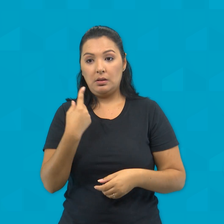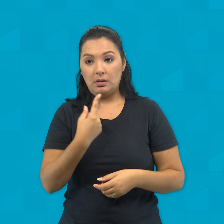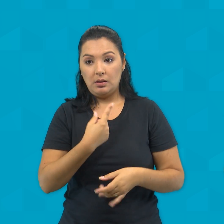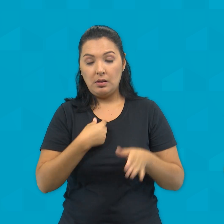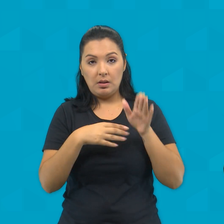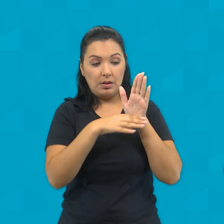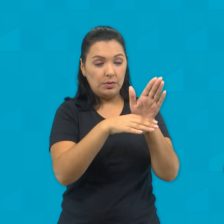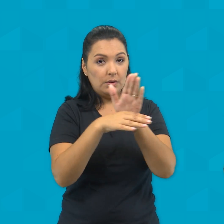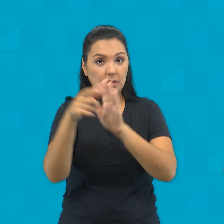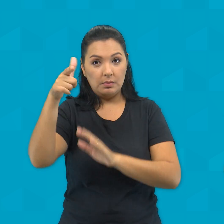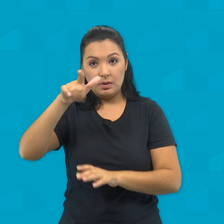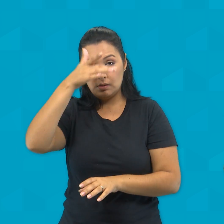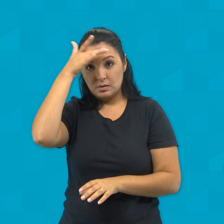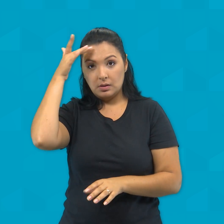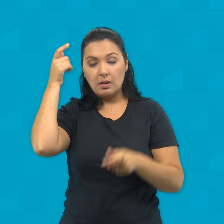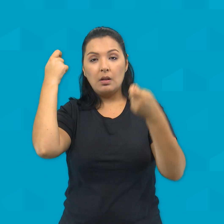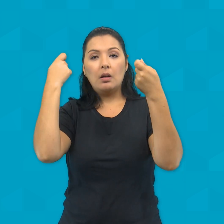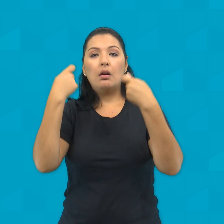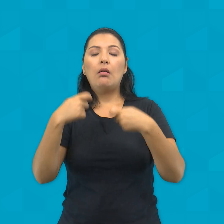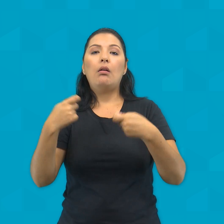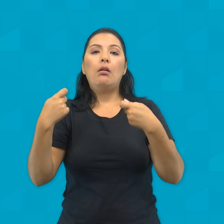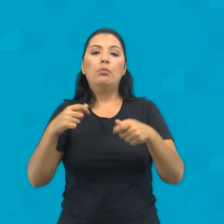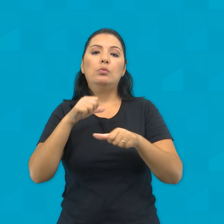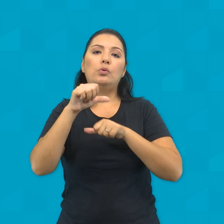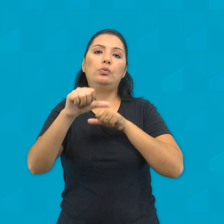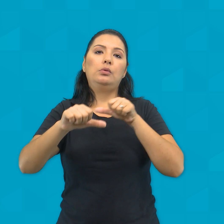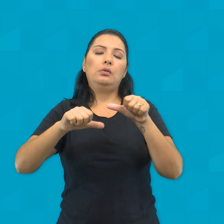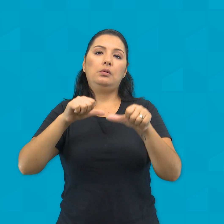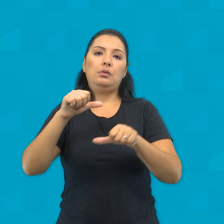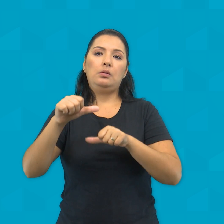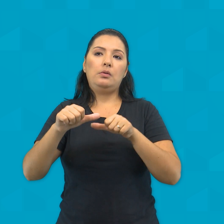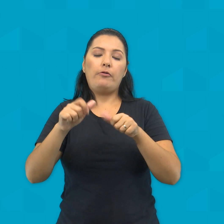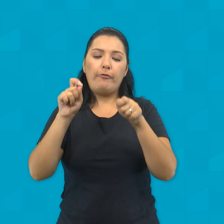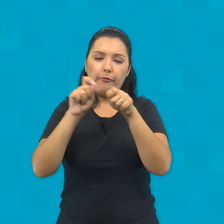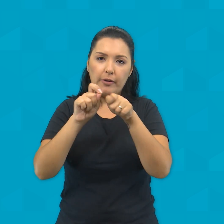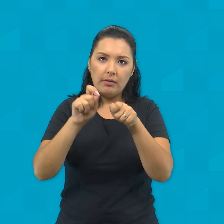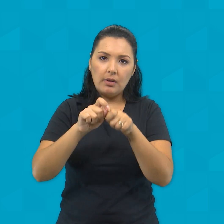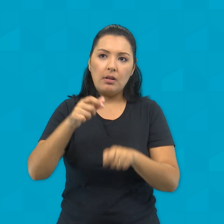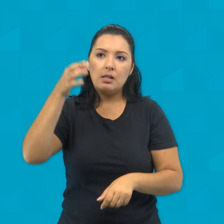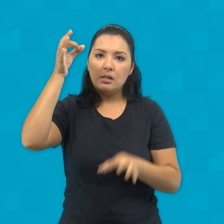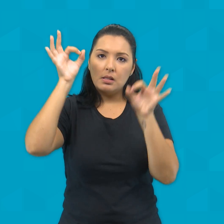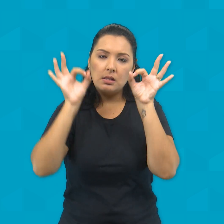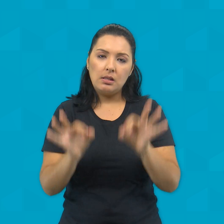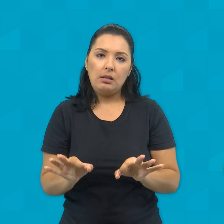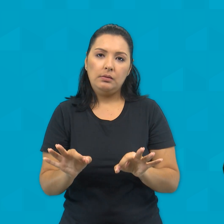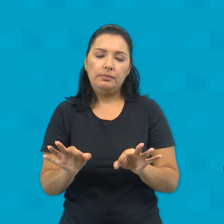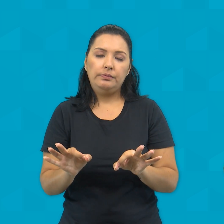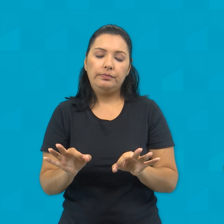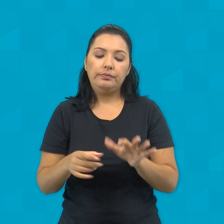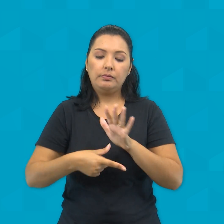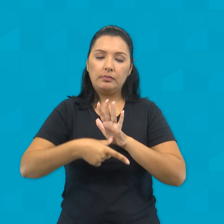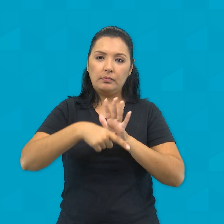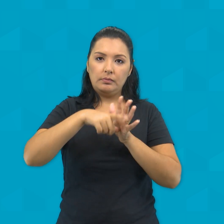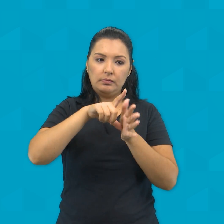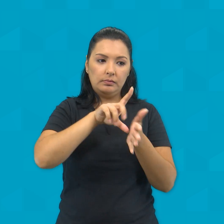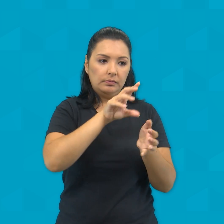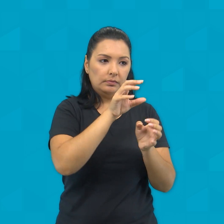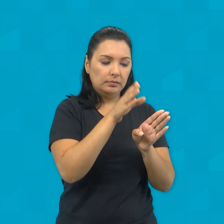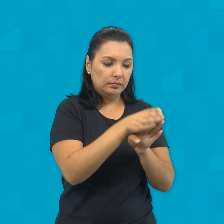outros, nós precisamos ser coerentes e estar praticando o que ensinamos. Antes de orientar alguém para as boas